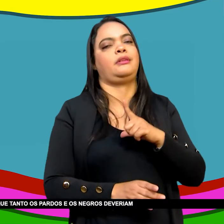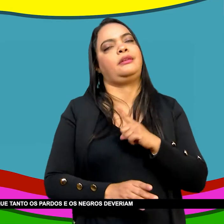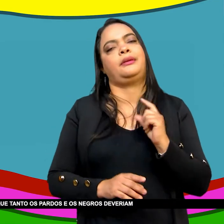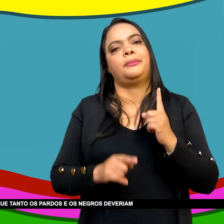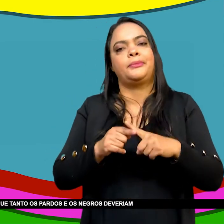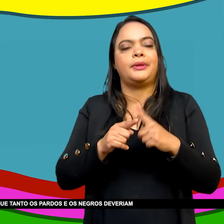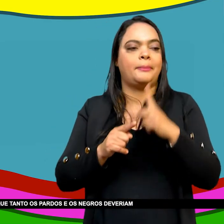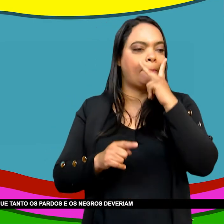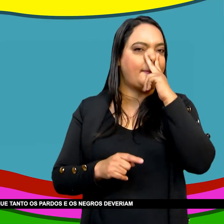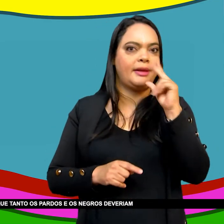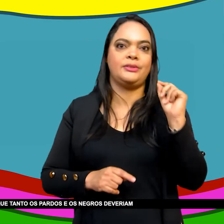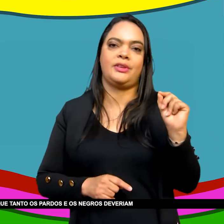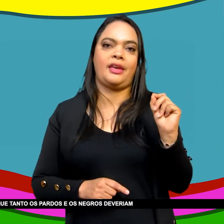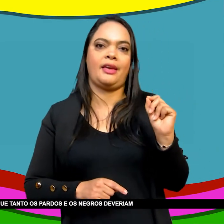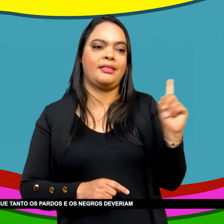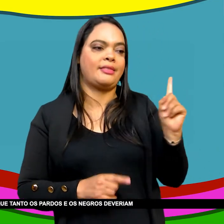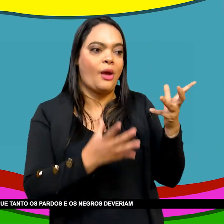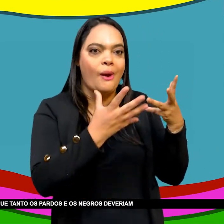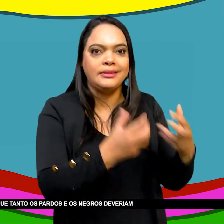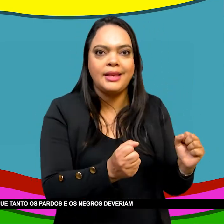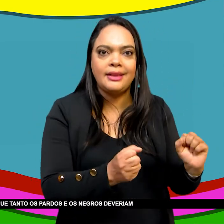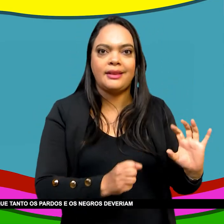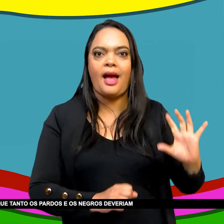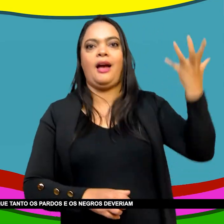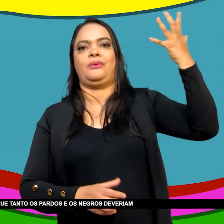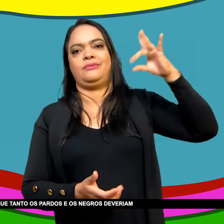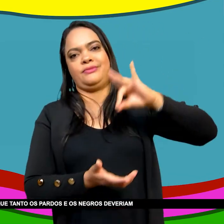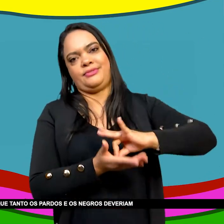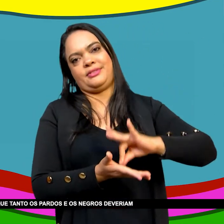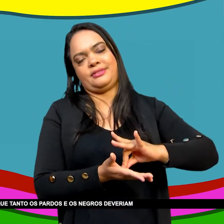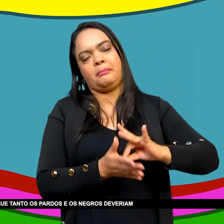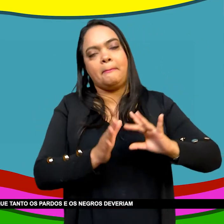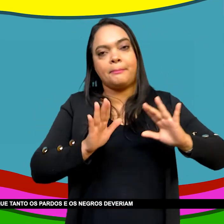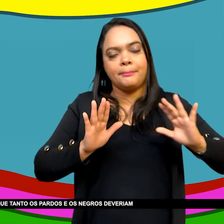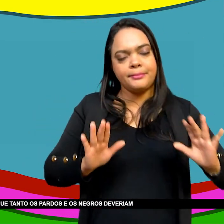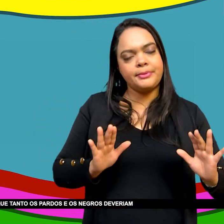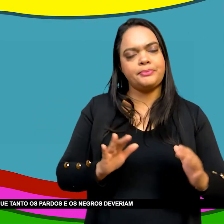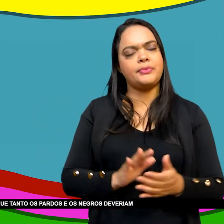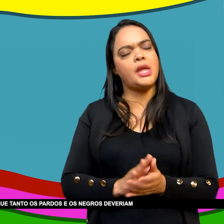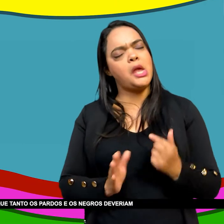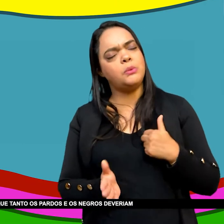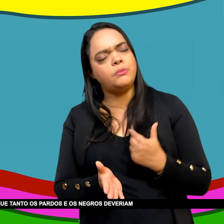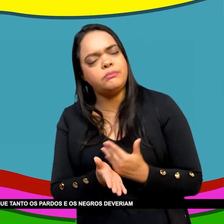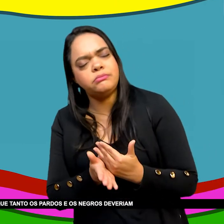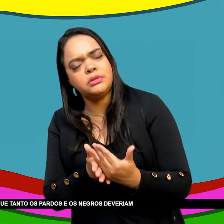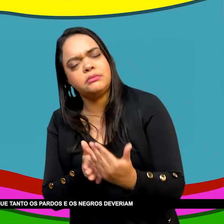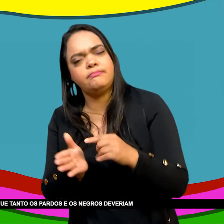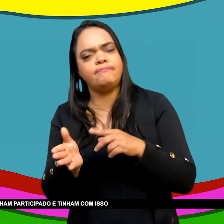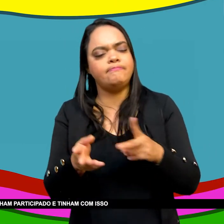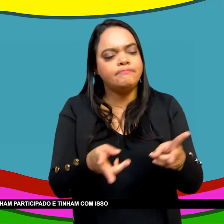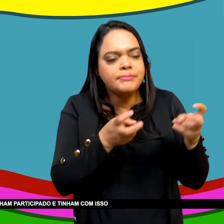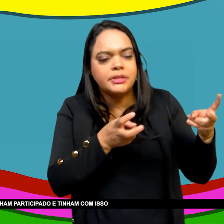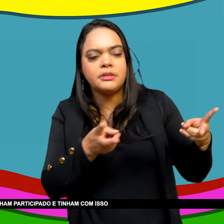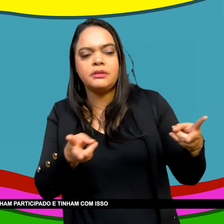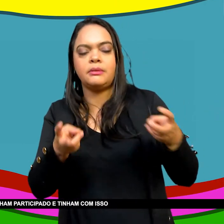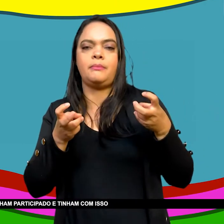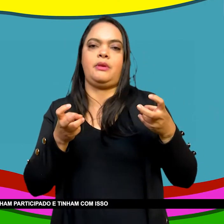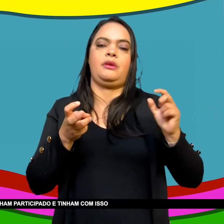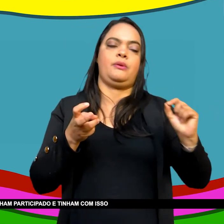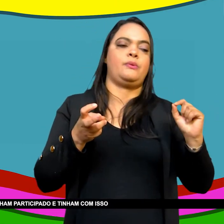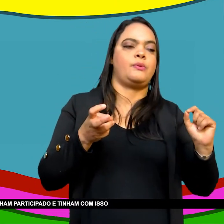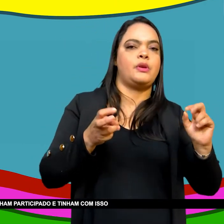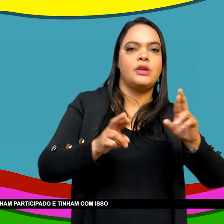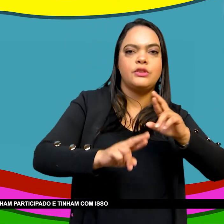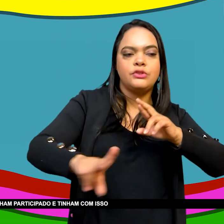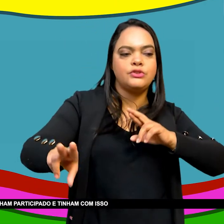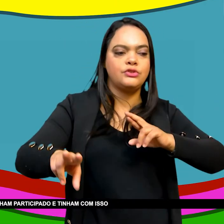Era visto Como um exemplo Antirracista De achar Que tantos Os pardos Os negros Deveriam Poder participar